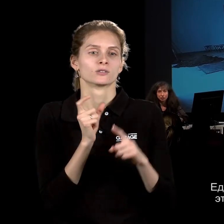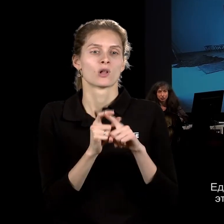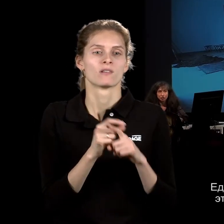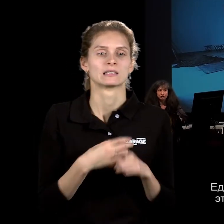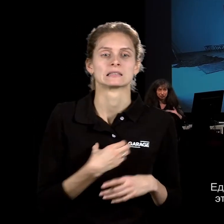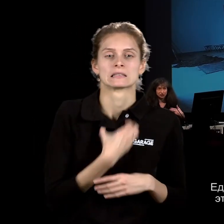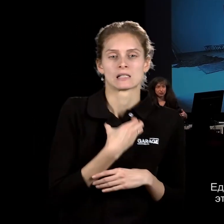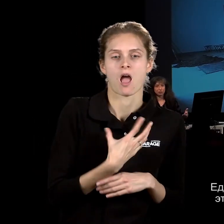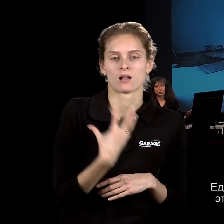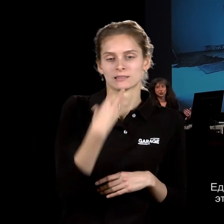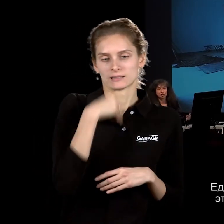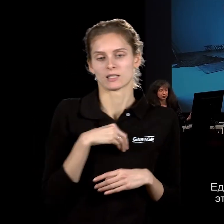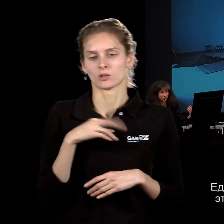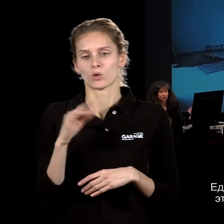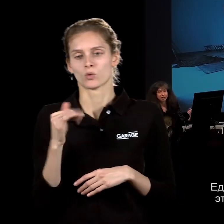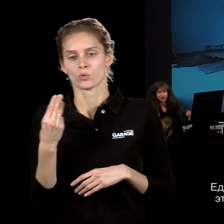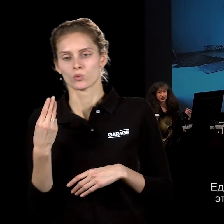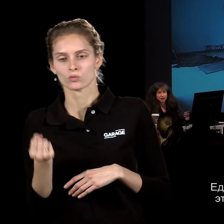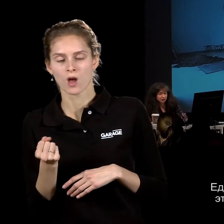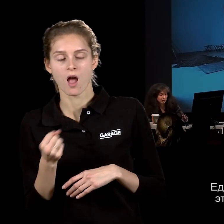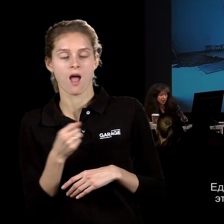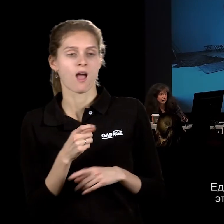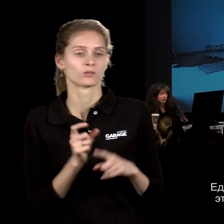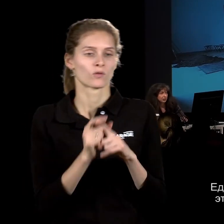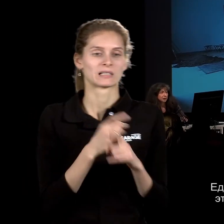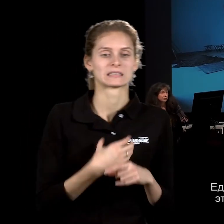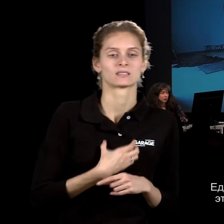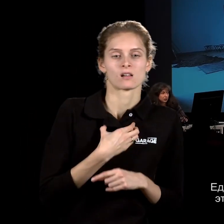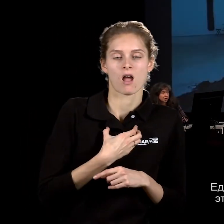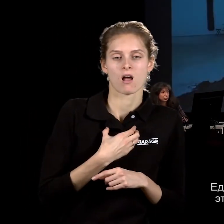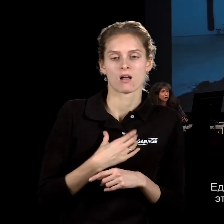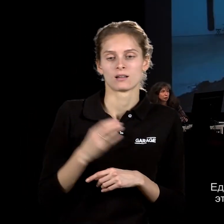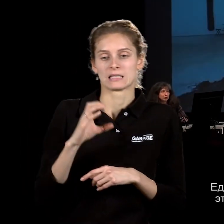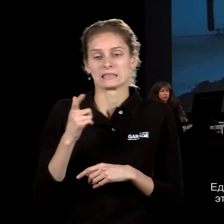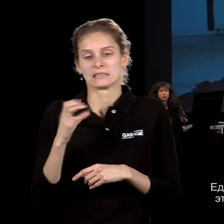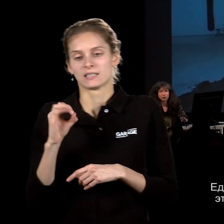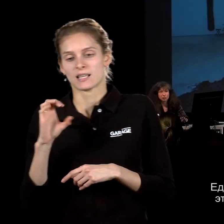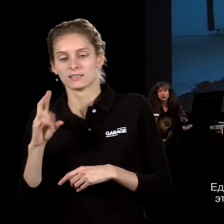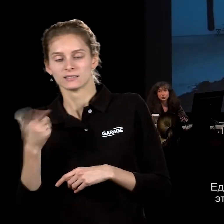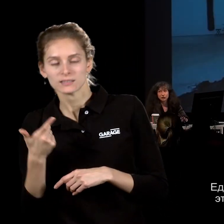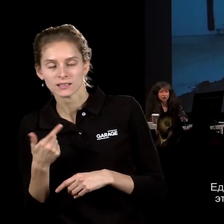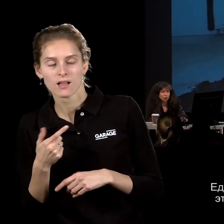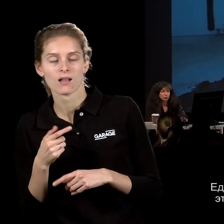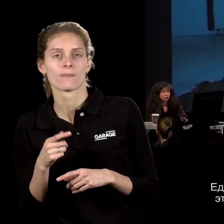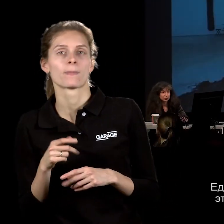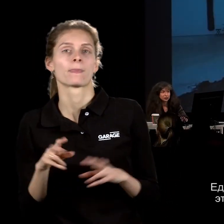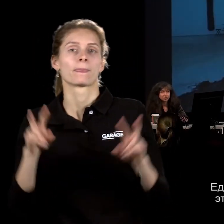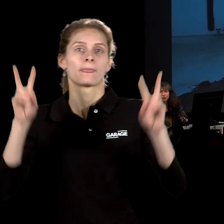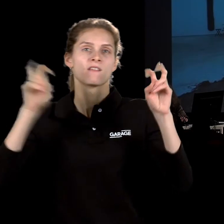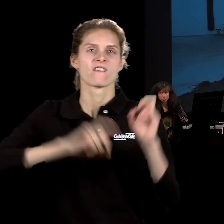еда, которая тярование превращается в страх и съесть, это пространство, в котором написаны такие огромные граффити.